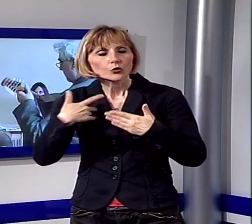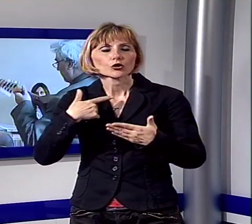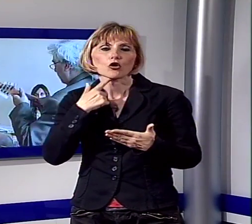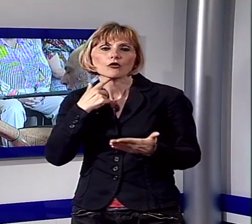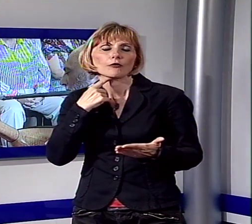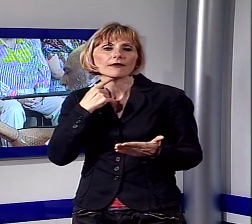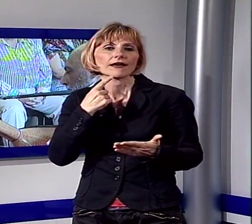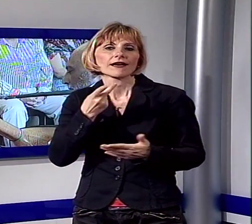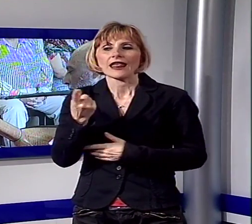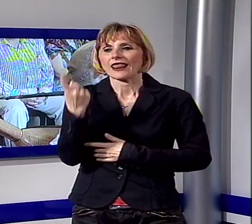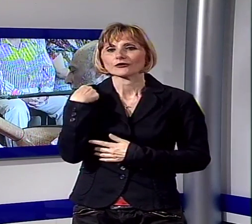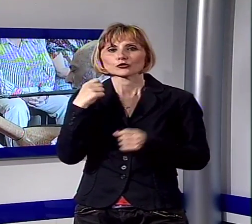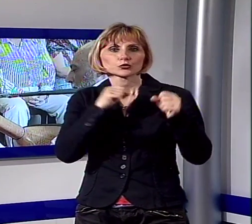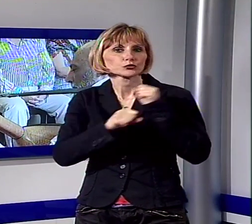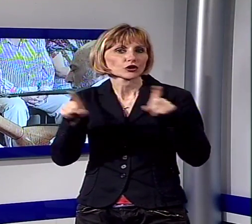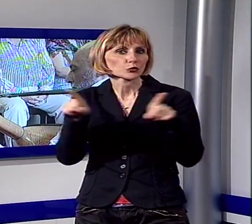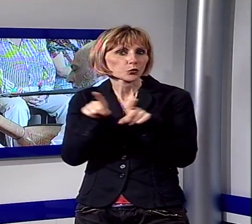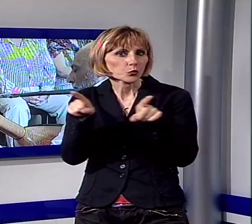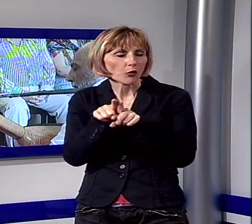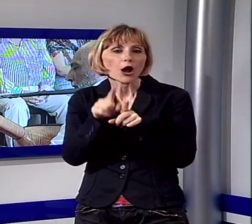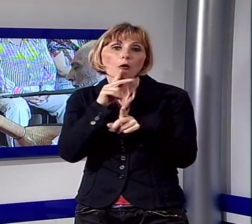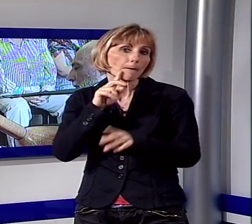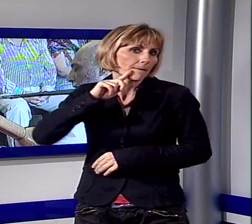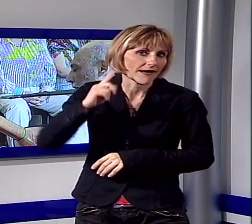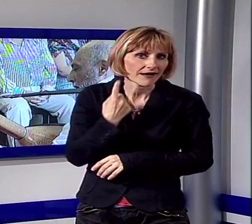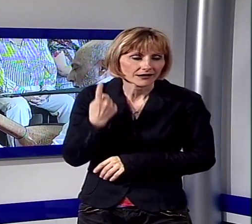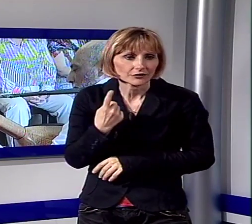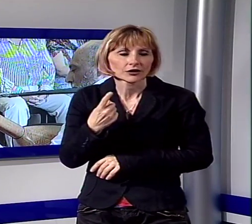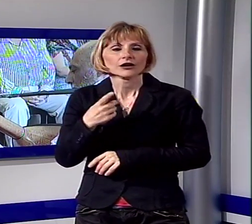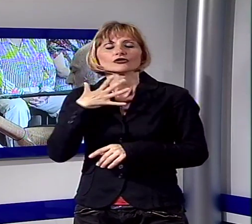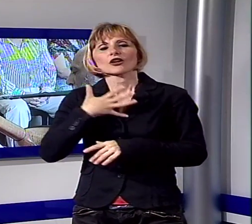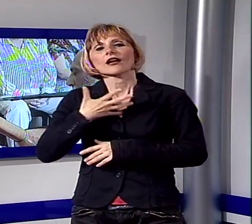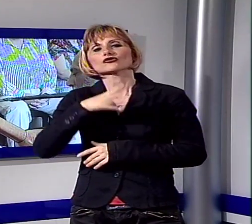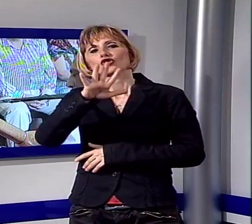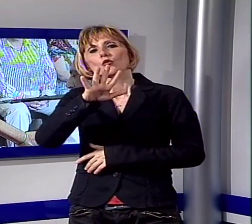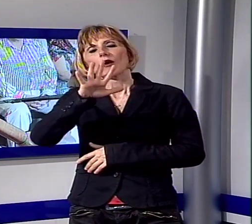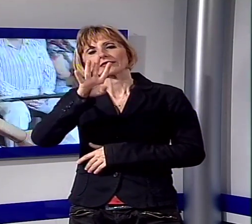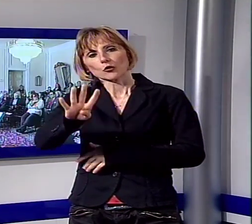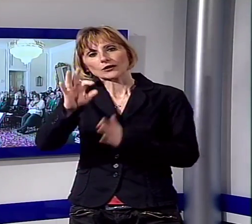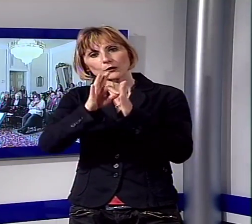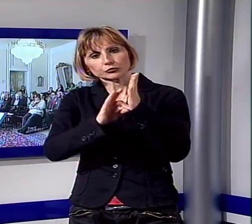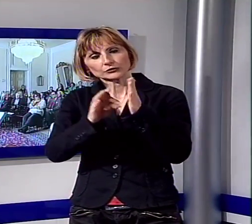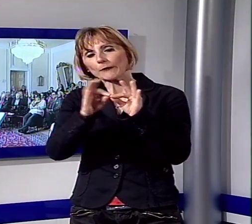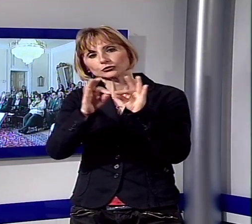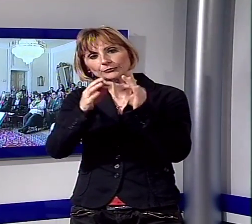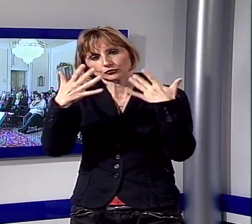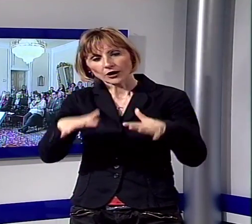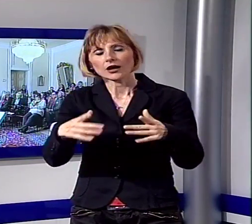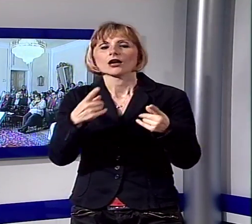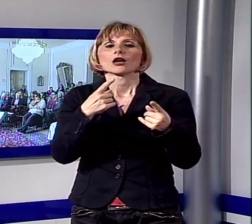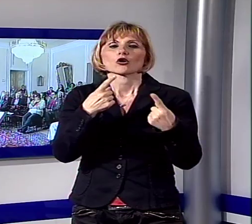successo della scorsa edizione, grazie al ricco programma che prevede circa 54 appuntamenti, tra concerti e